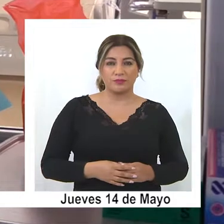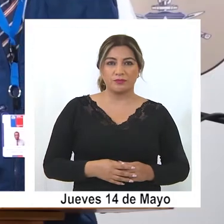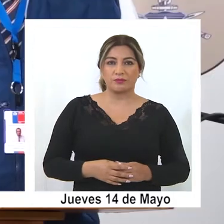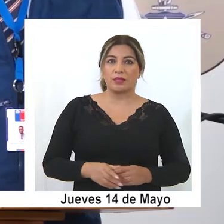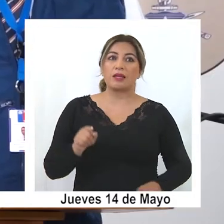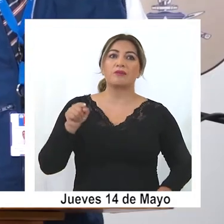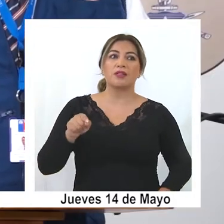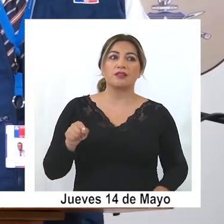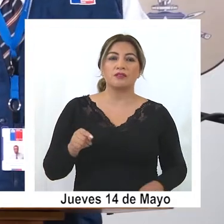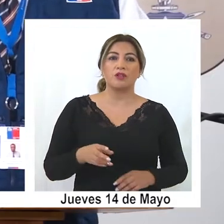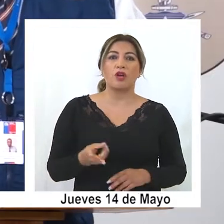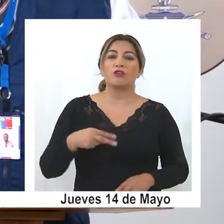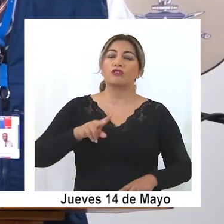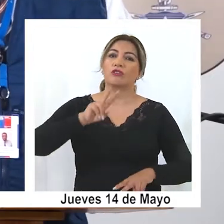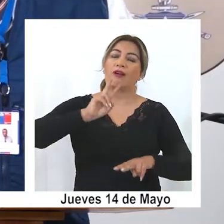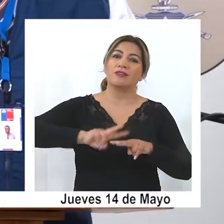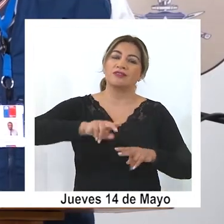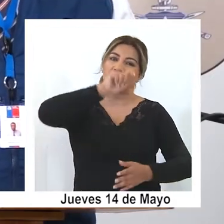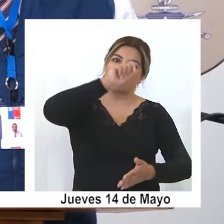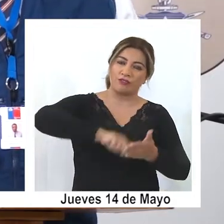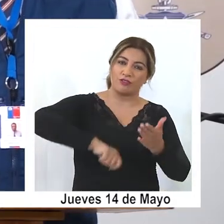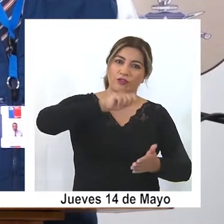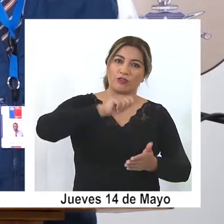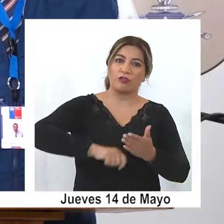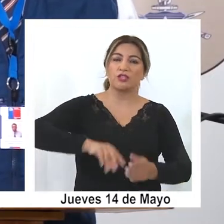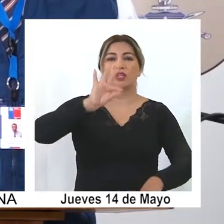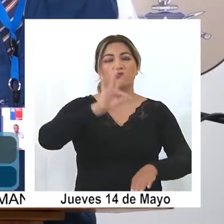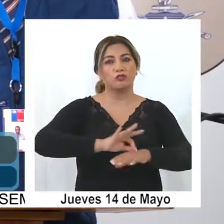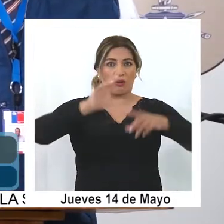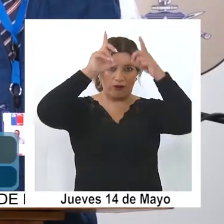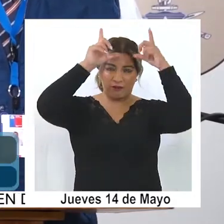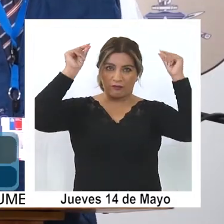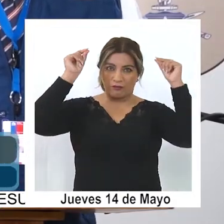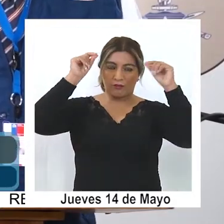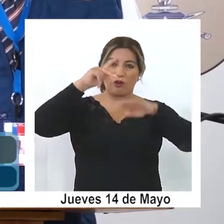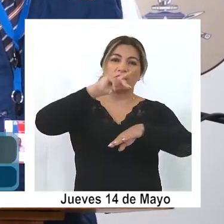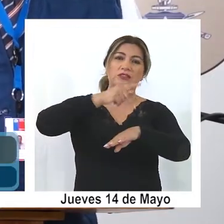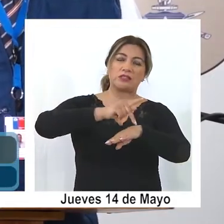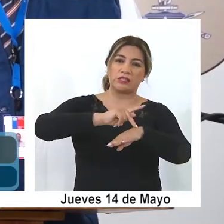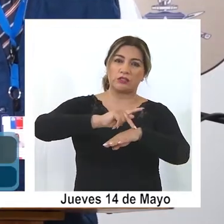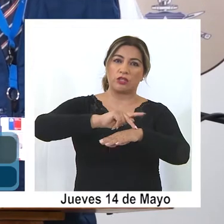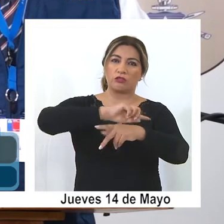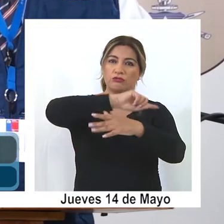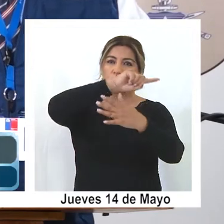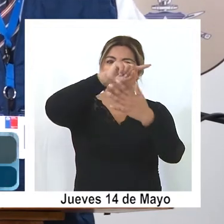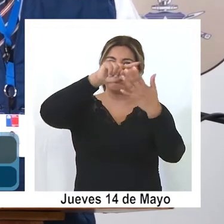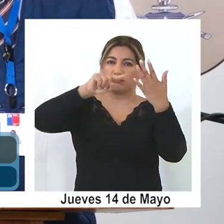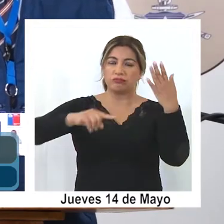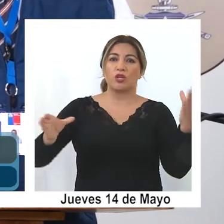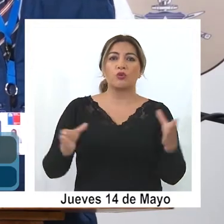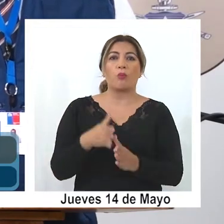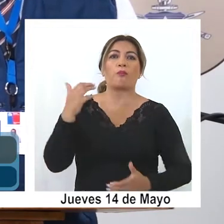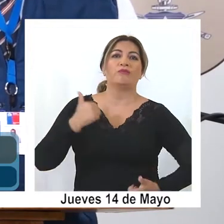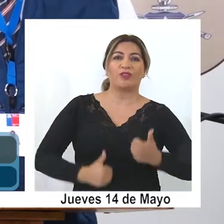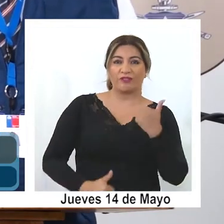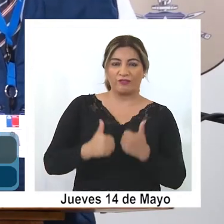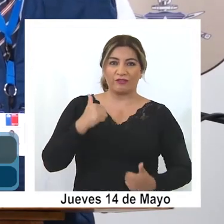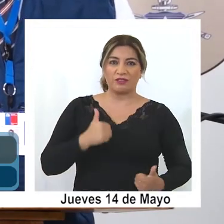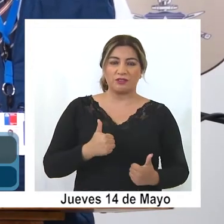eso es que se ha hecho la contratación de médico, enfermera, quinesiólogo y todo el staff profesional, TENS, técnico